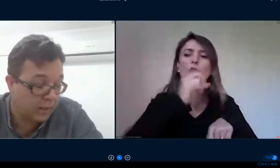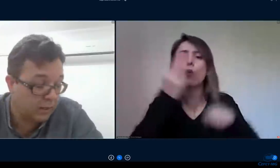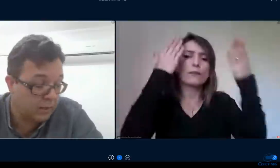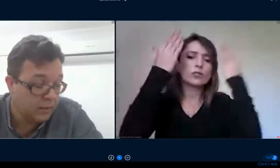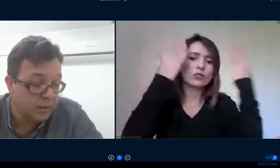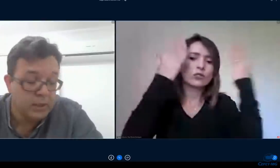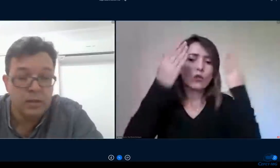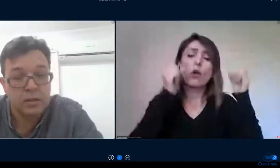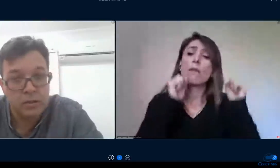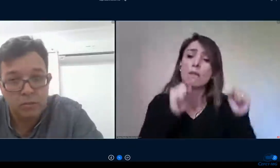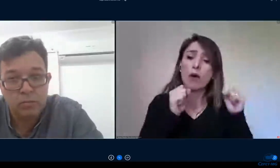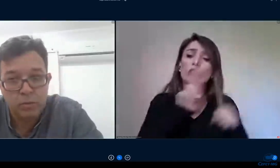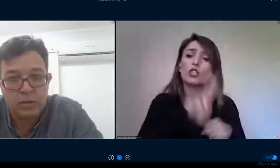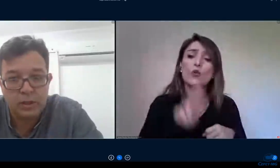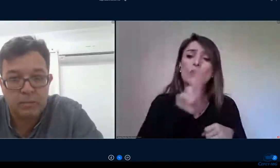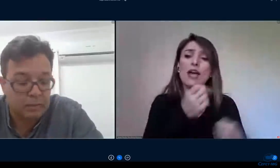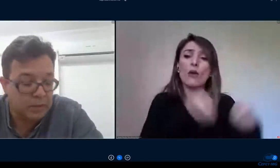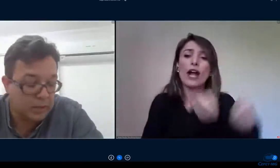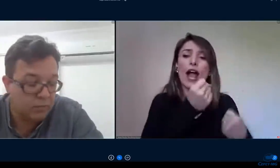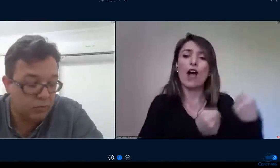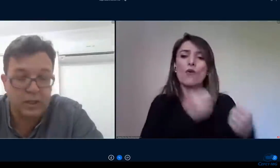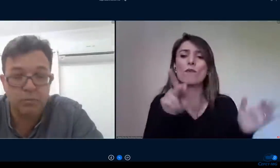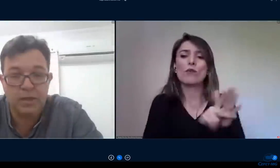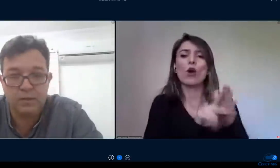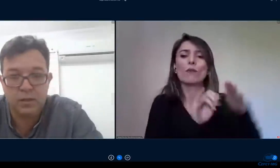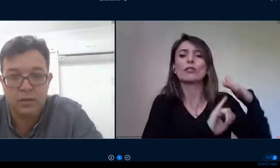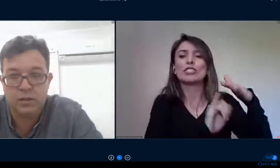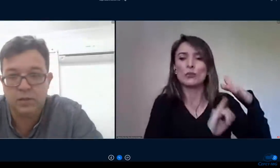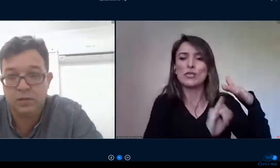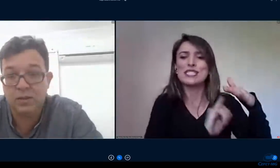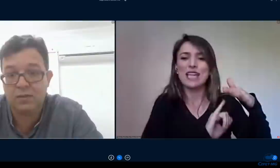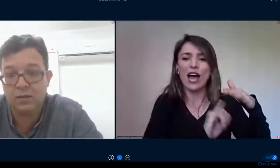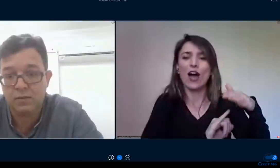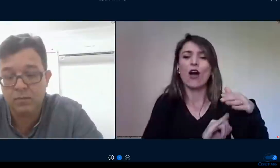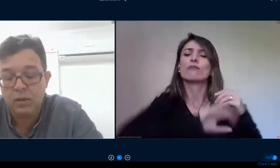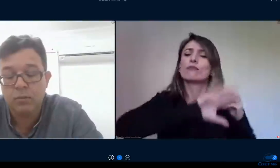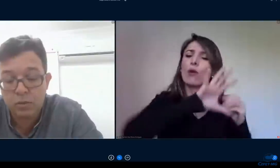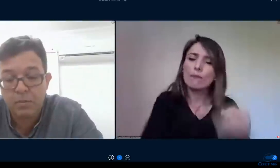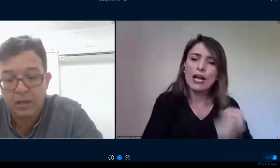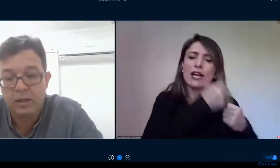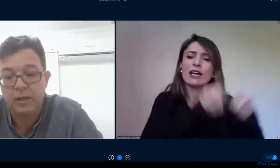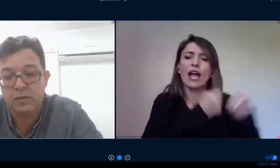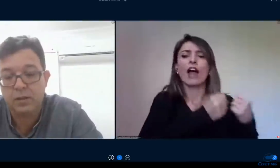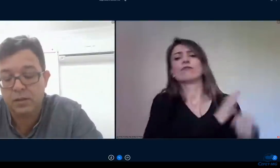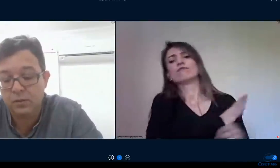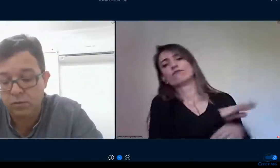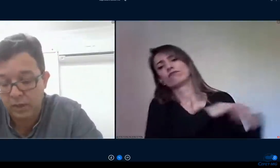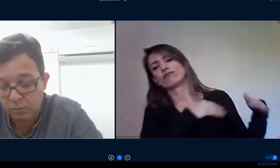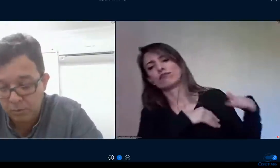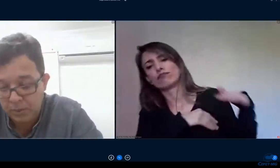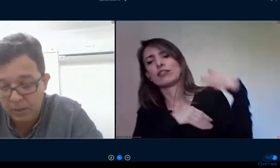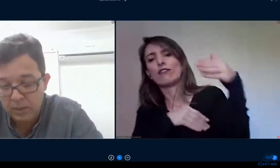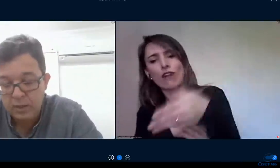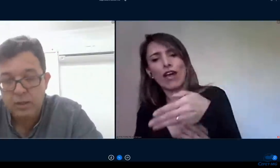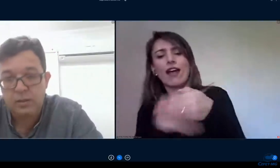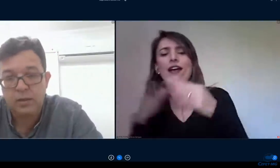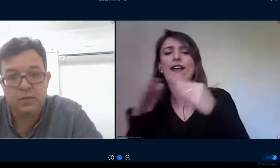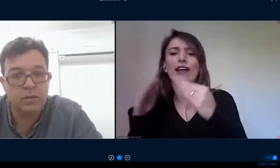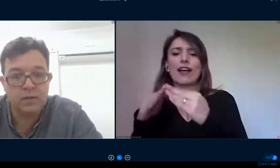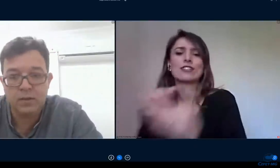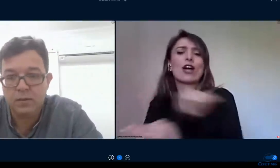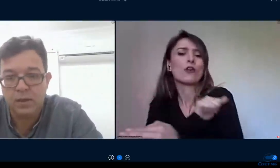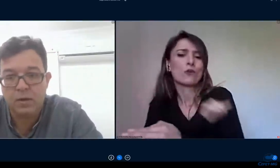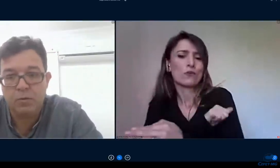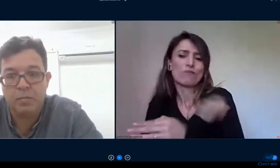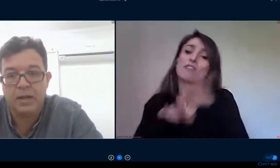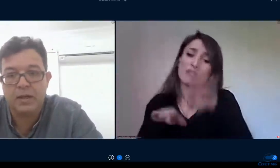da educação técnica então é um programa também que tem funcionado bastante que tem sido muito bem aliás tem funcionado muito bem e